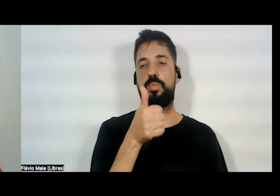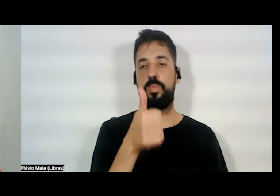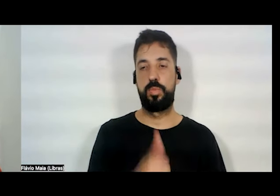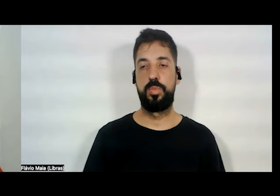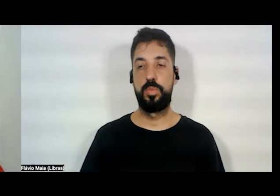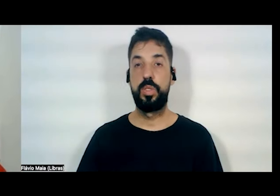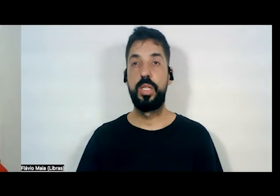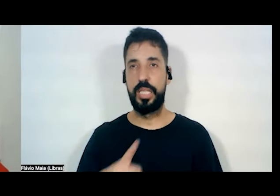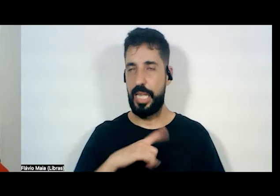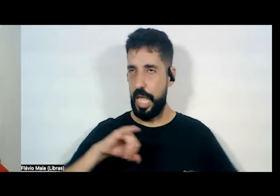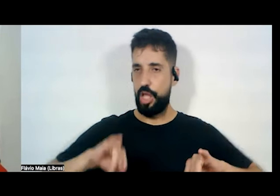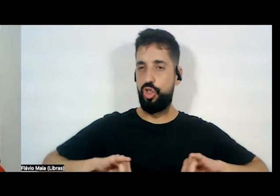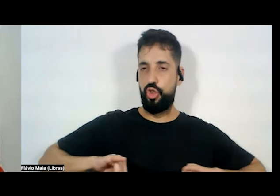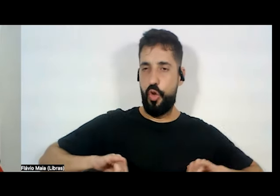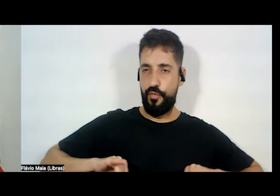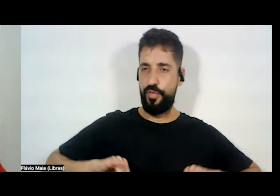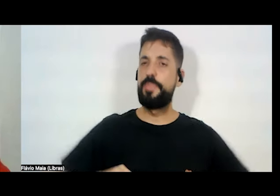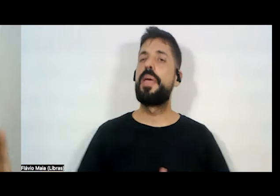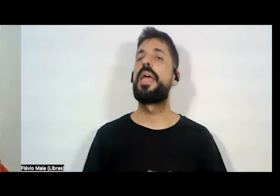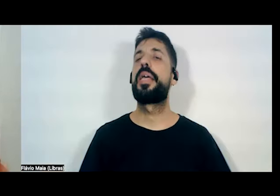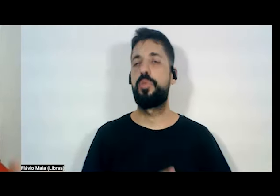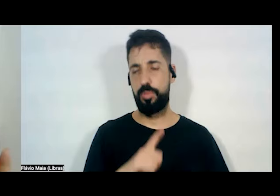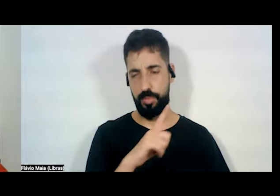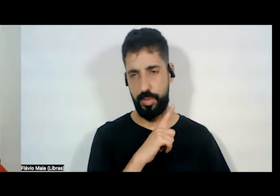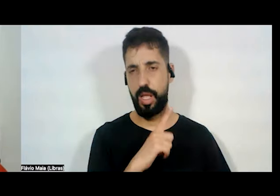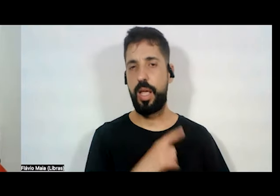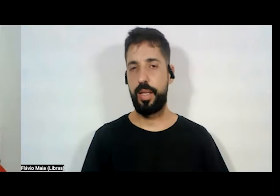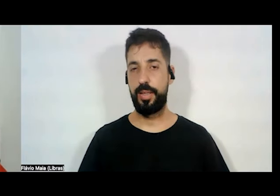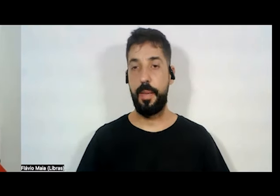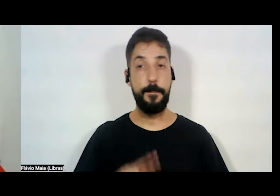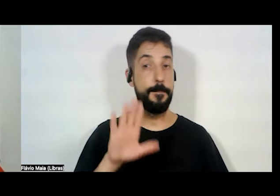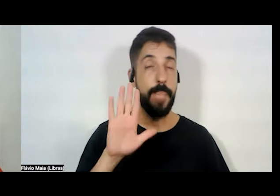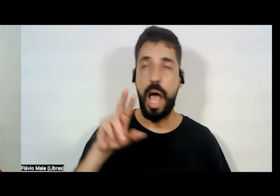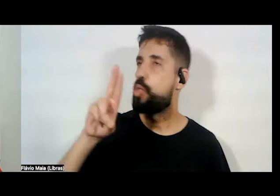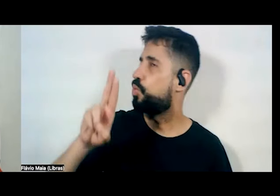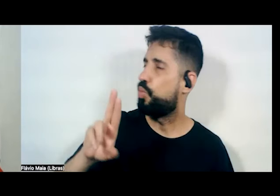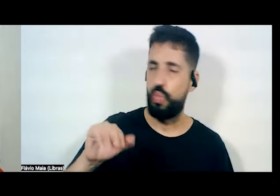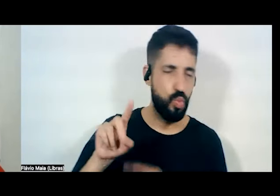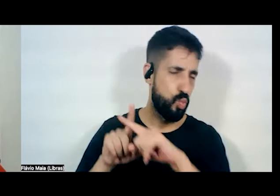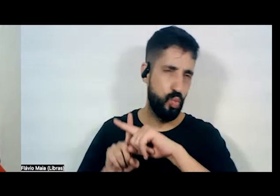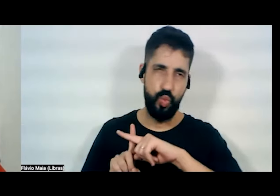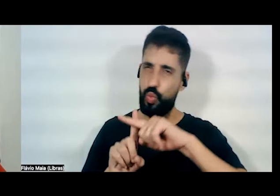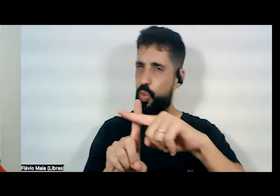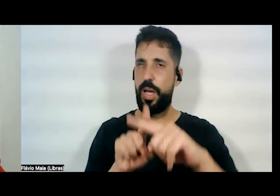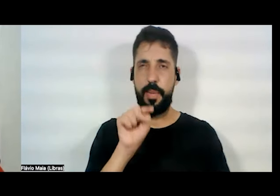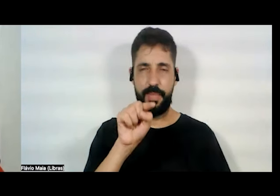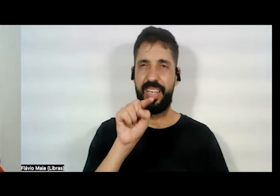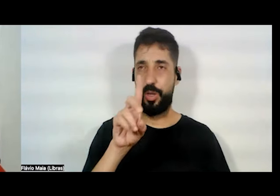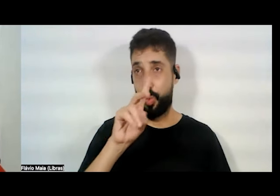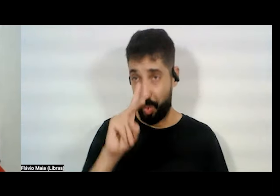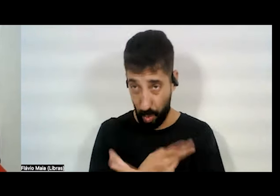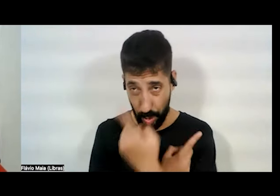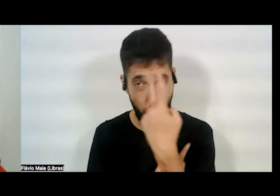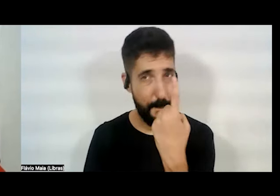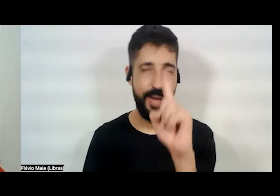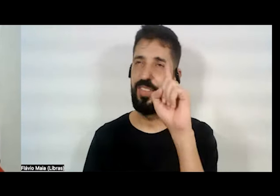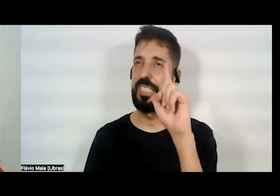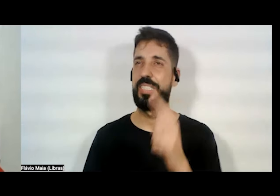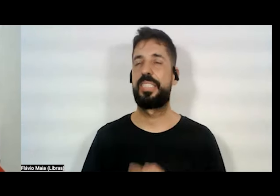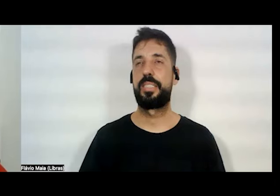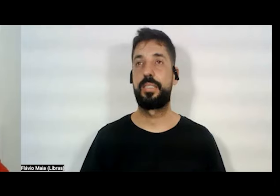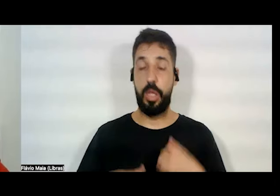sofrimento. Tem. Mas nunca mais depois decidi. Mesmo nos momentos mais